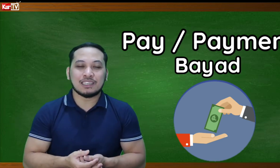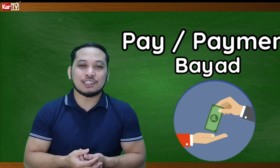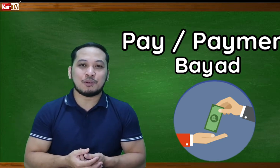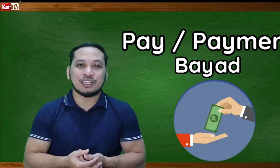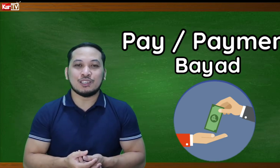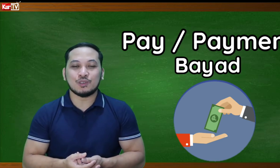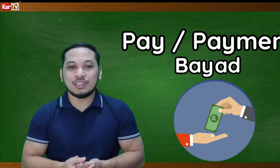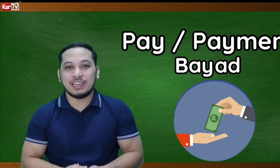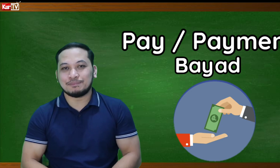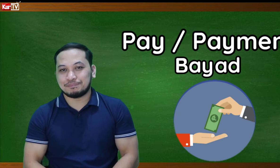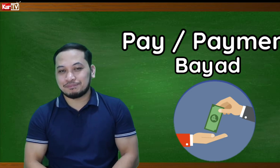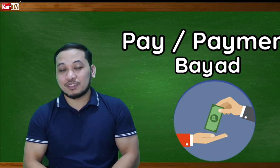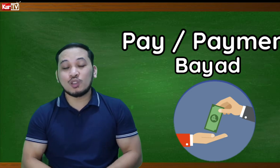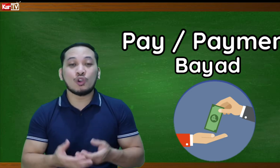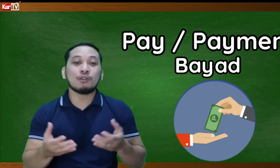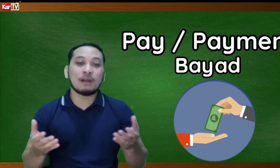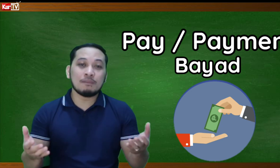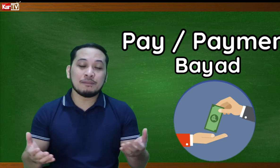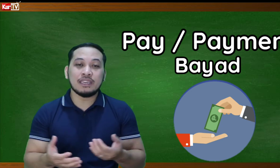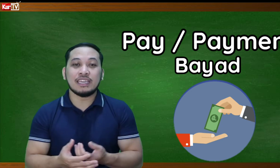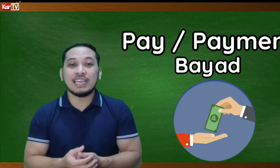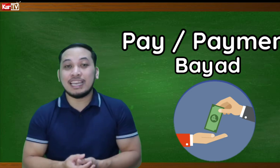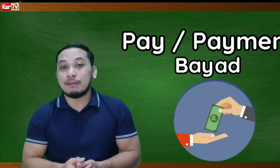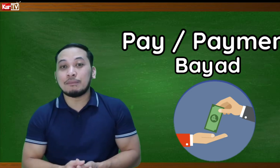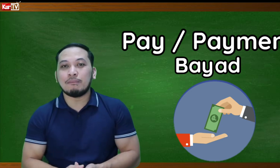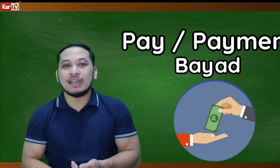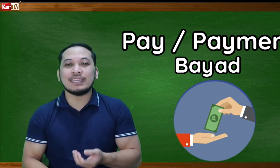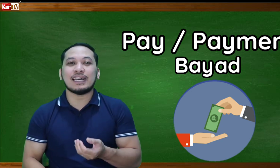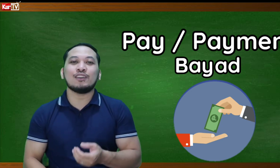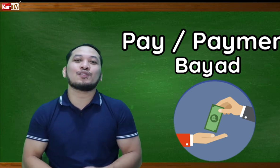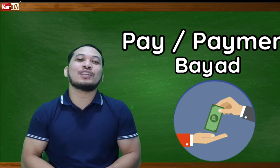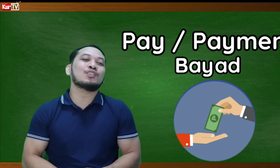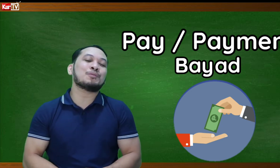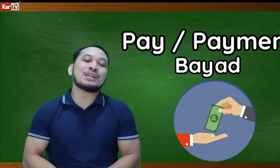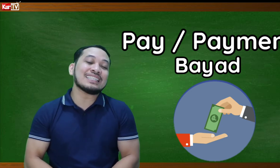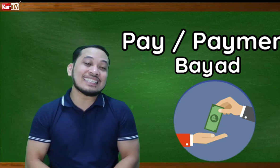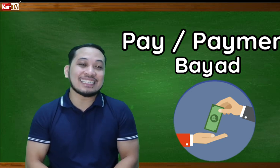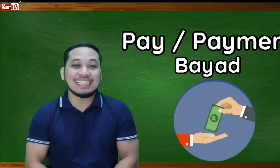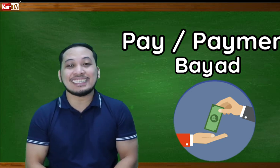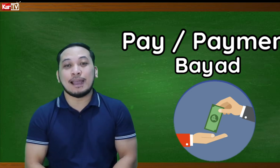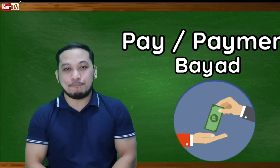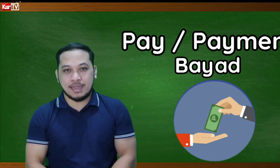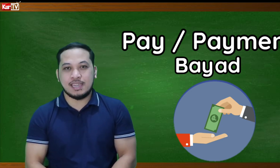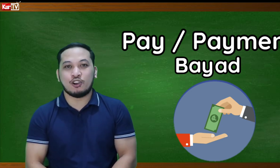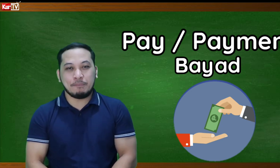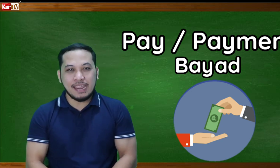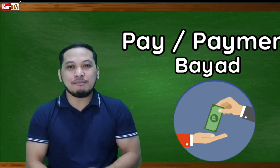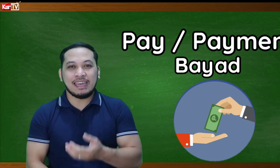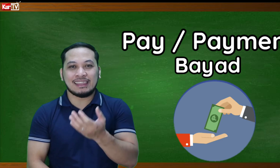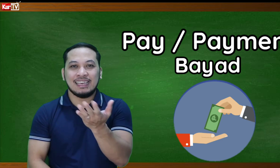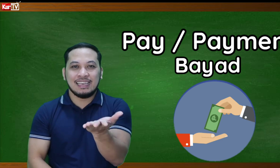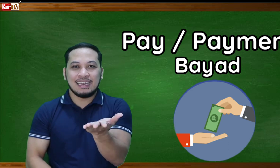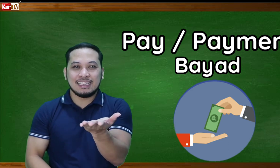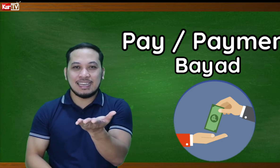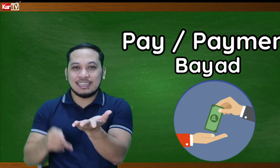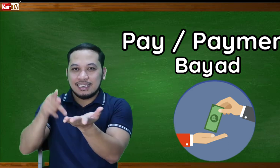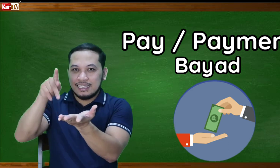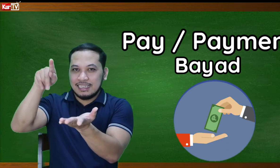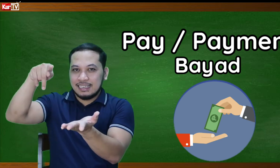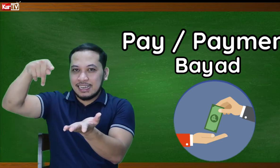transportation or public vehicle, magbabayad tayo. So, ganito po natin iseselyas ang pay or payment. Ayan. Naka